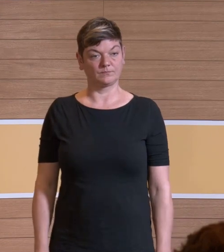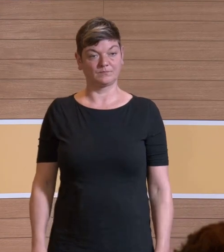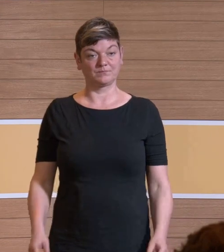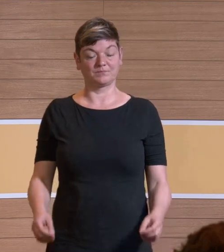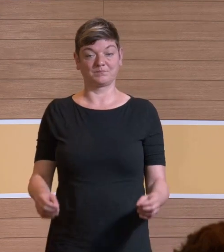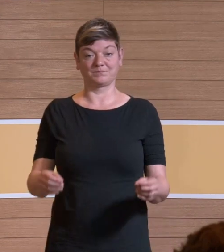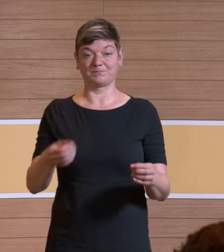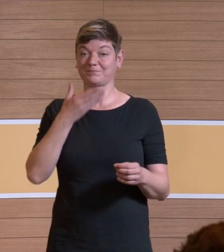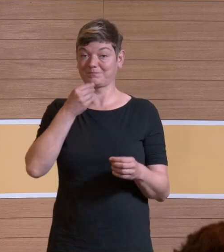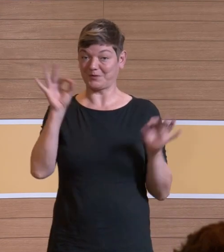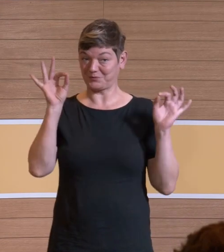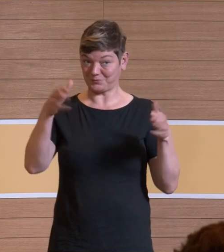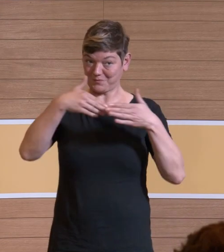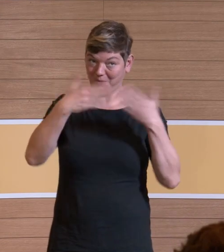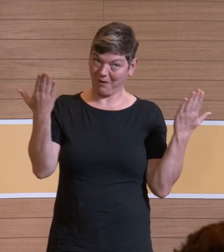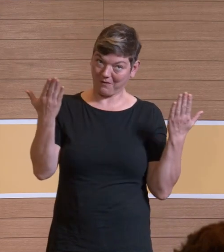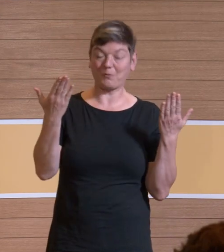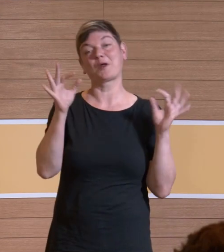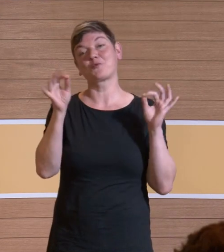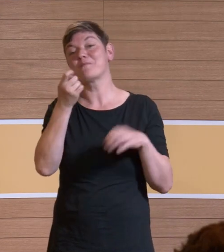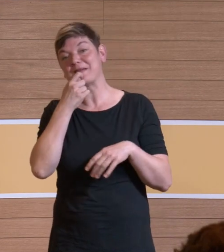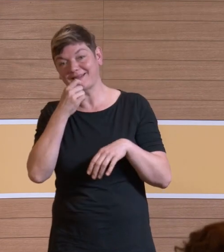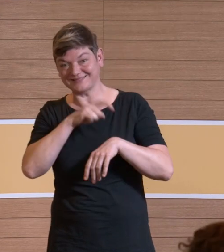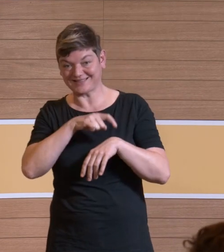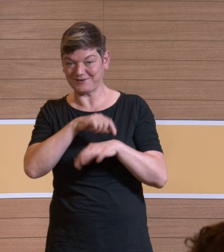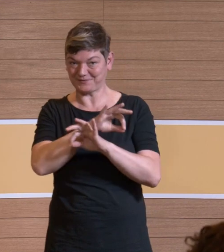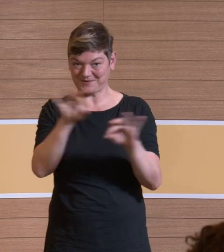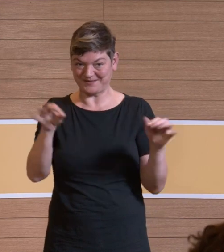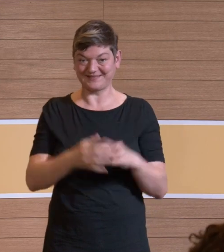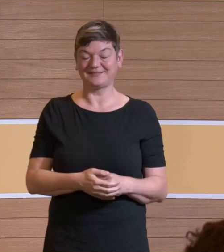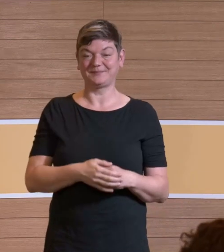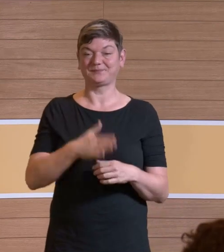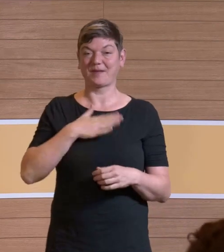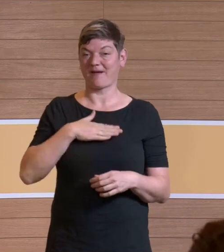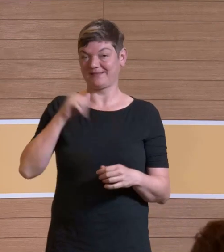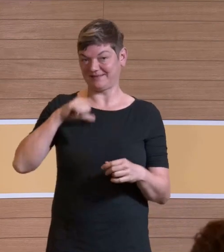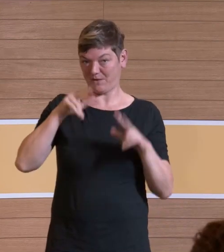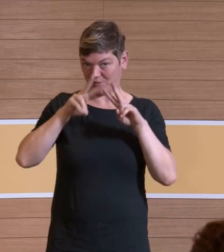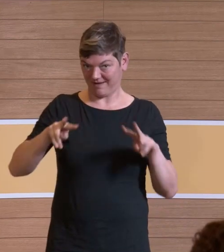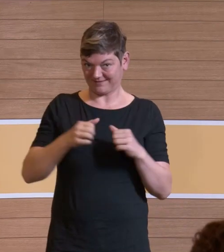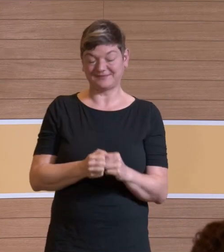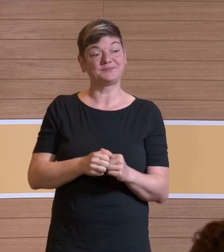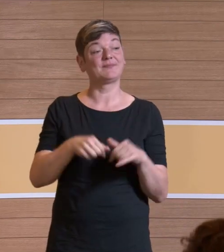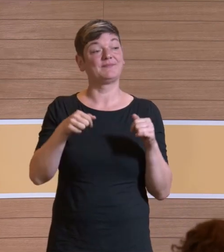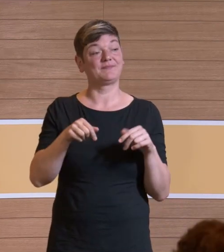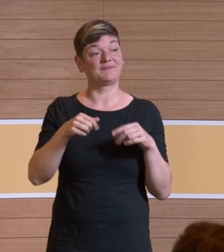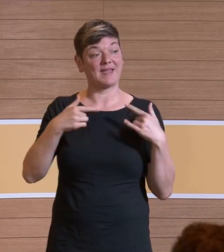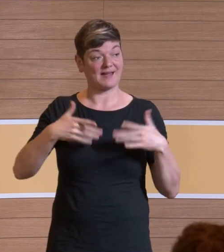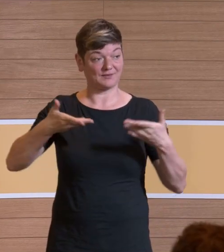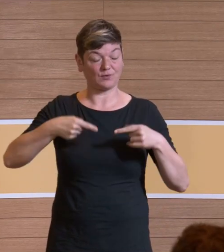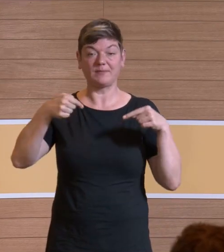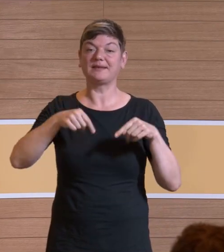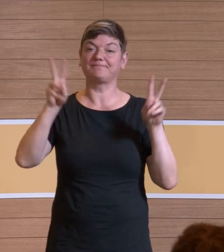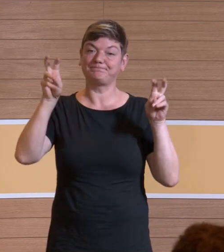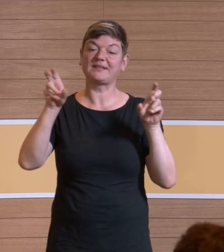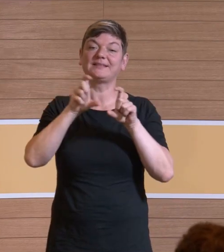Ja, schönen guten Morgen oder vielmehr schönen guten Mittag. Meine Damen und Herren, herzlich willkommen zum Plenum Chirurgischer Rauch